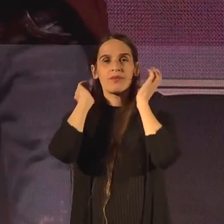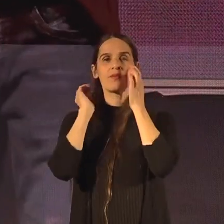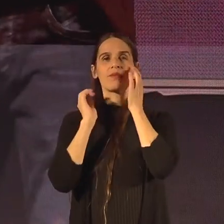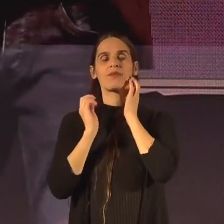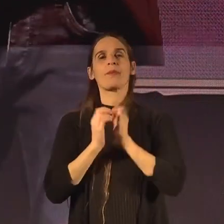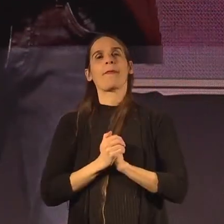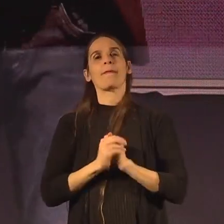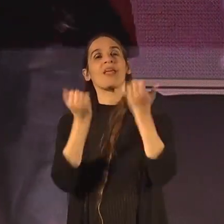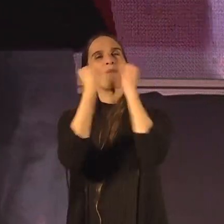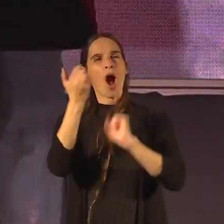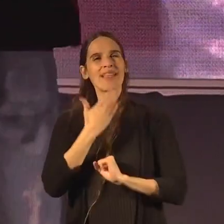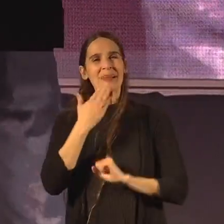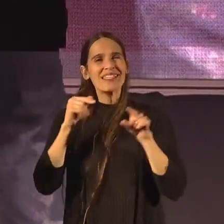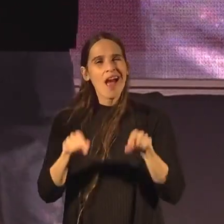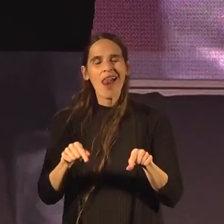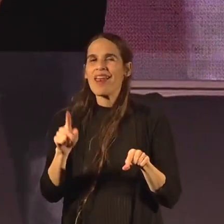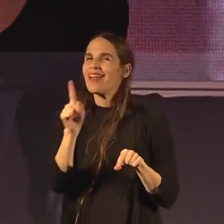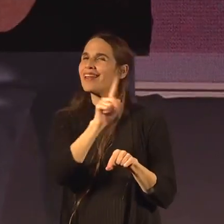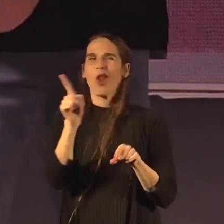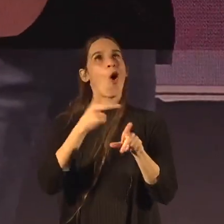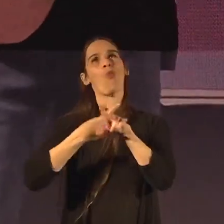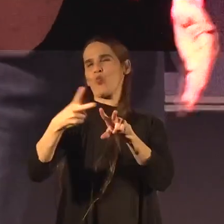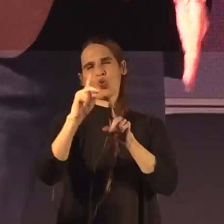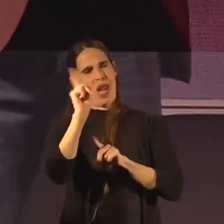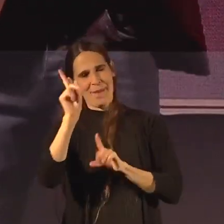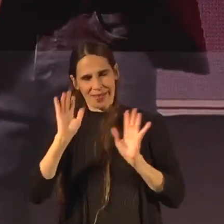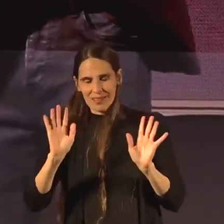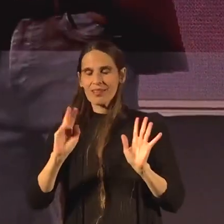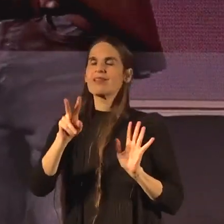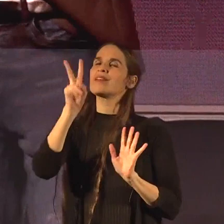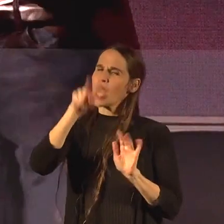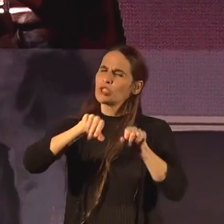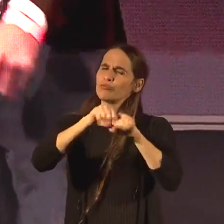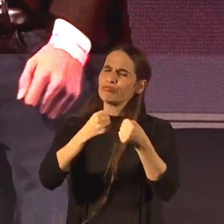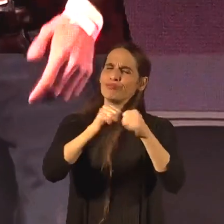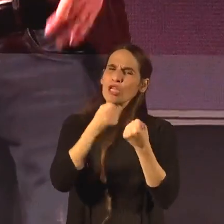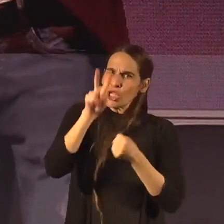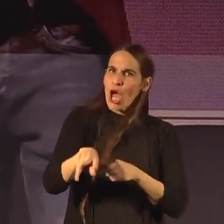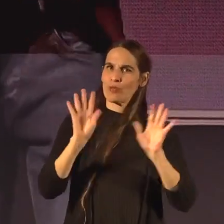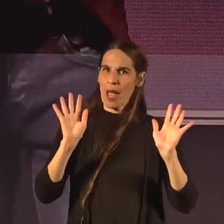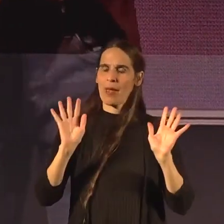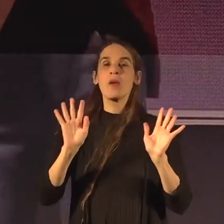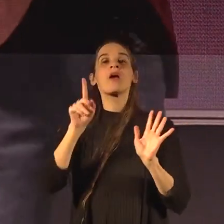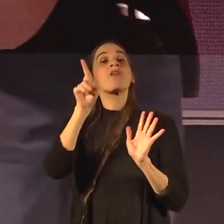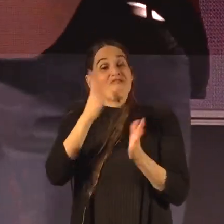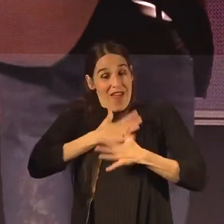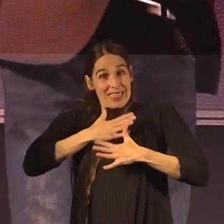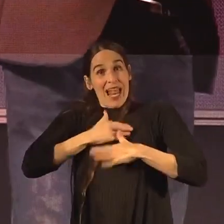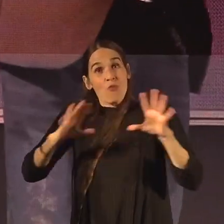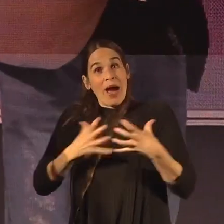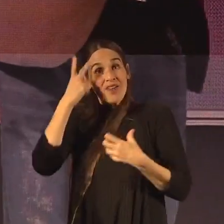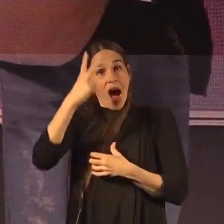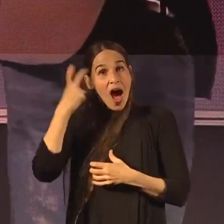הדמוקרטיה בישראל היא לא מושלמת ויש בה גמים ואצלנו בחברה